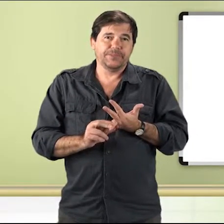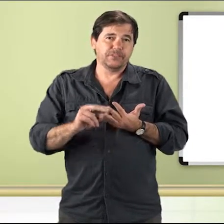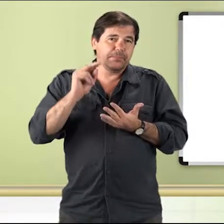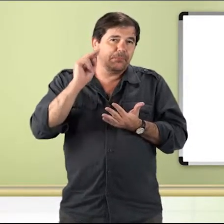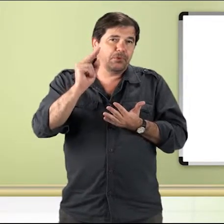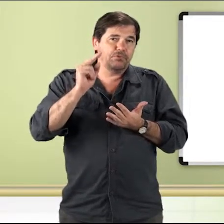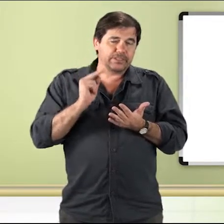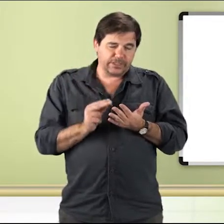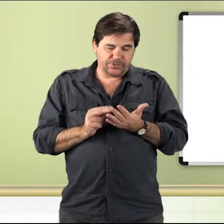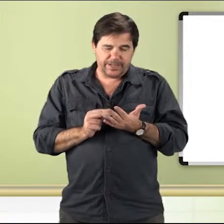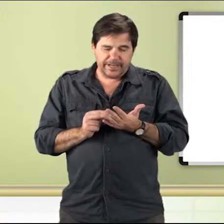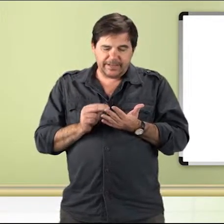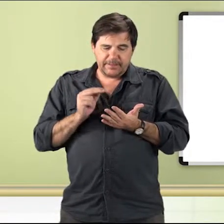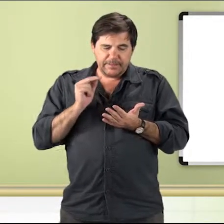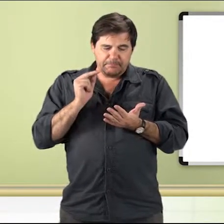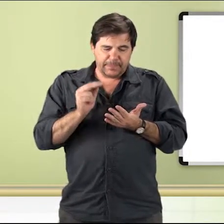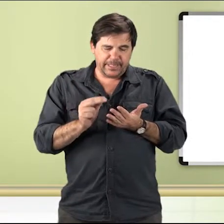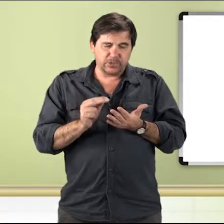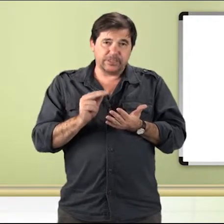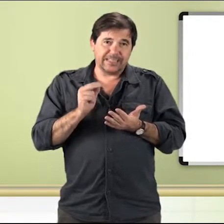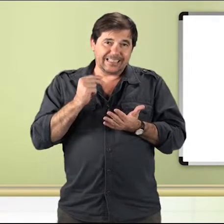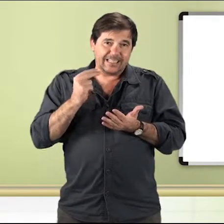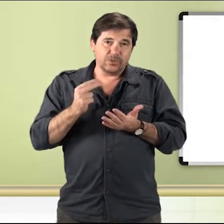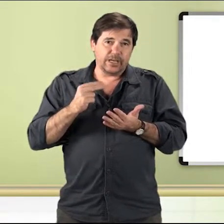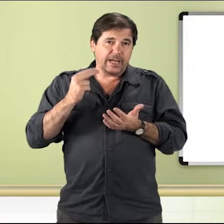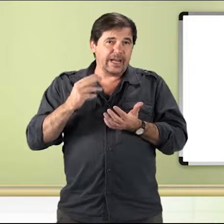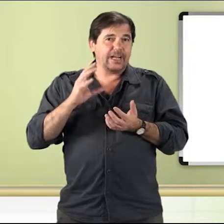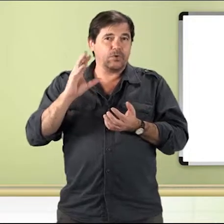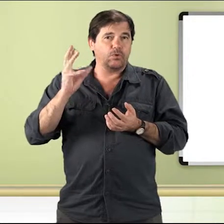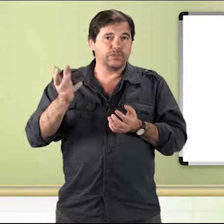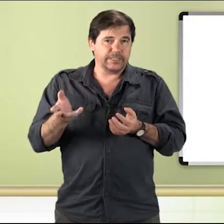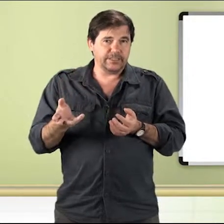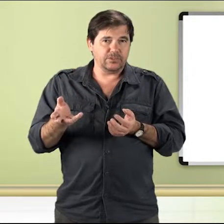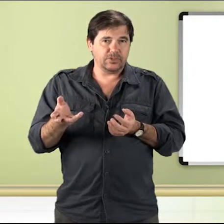Então, sempre bom vocês ficarem presos, se atendam a conceitos.